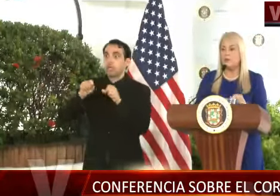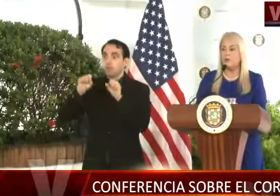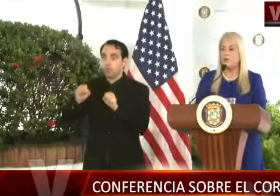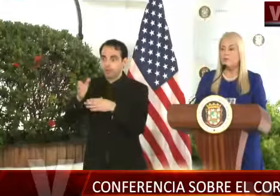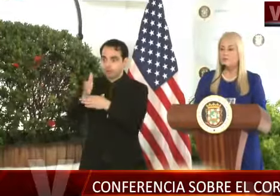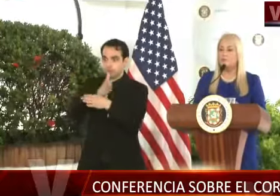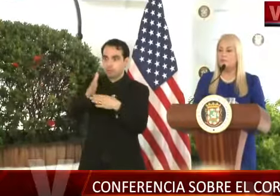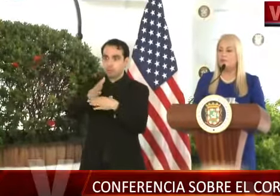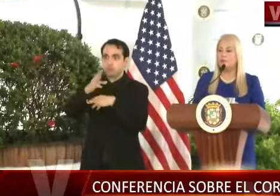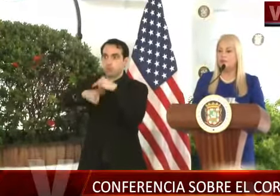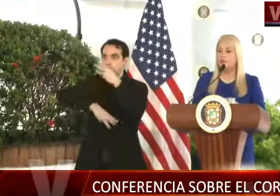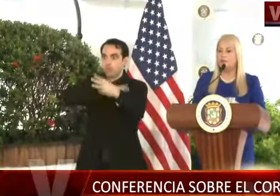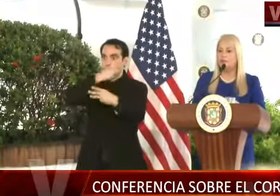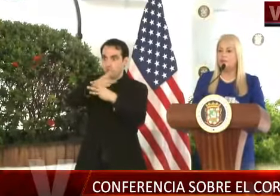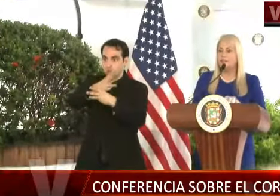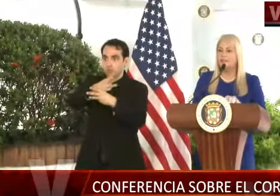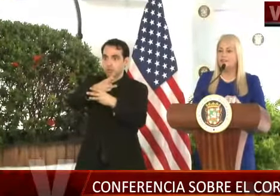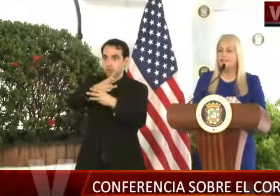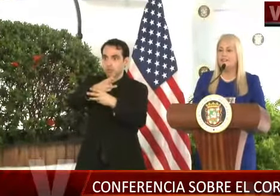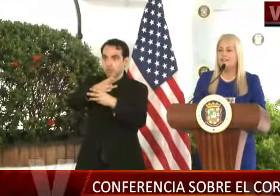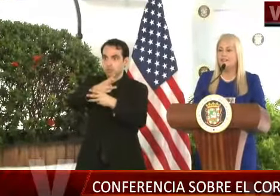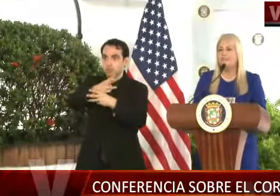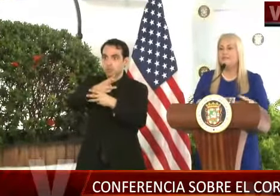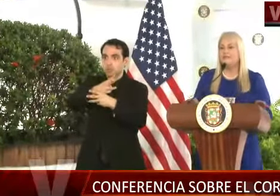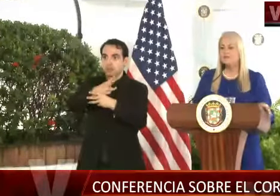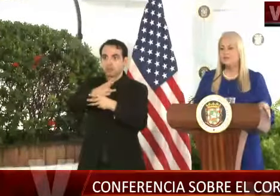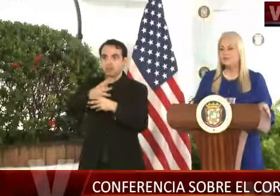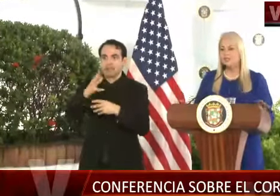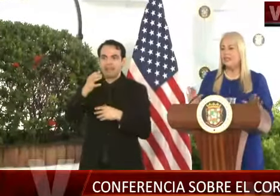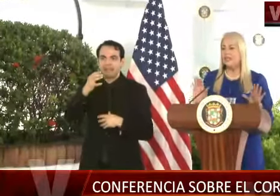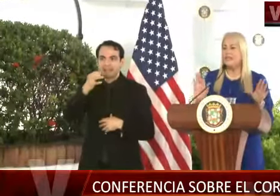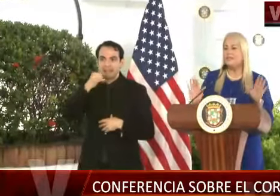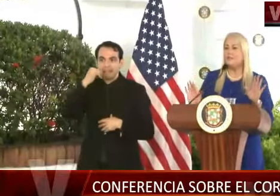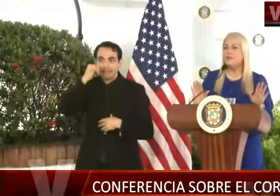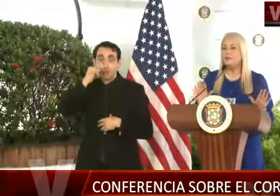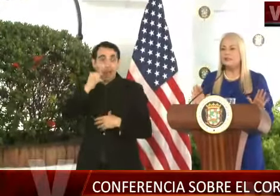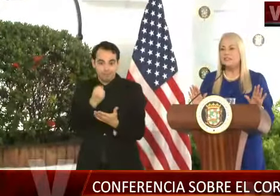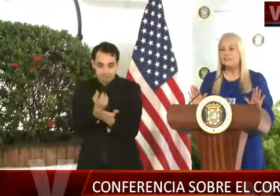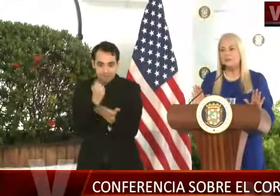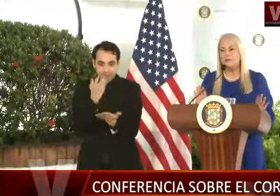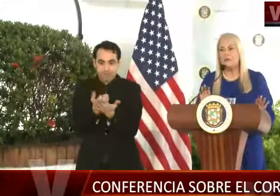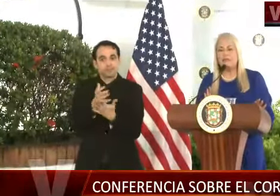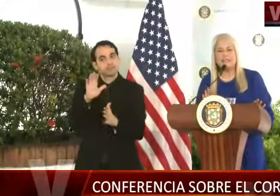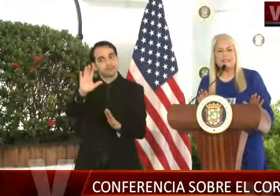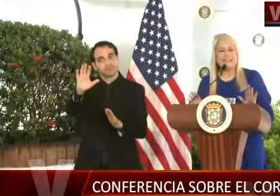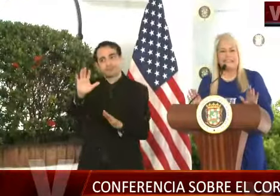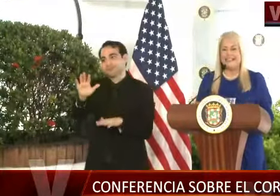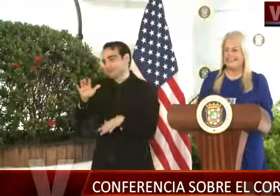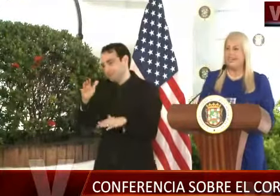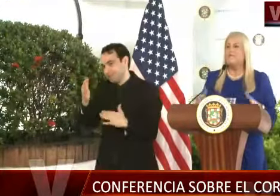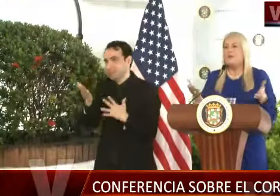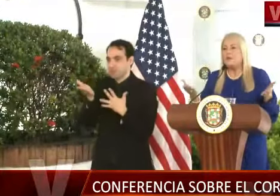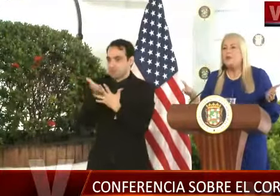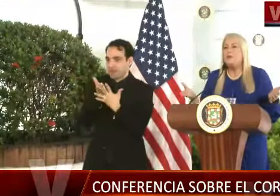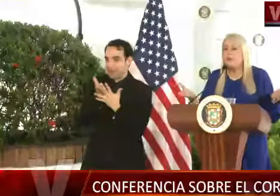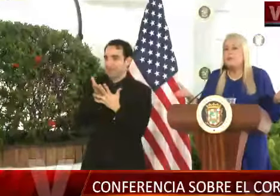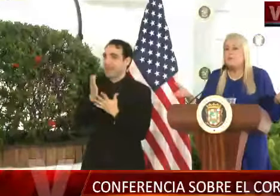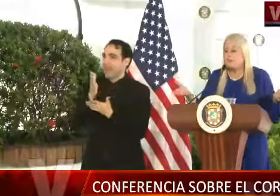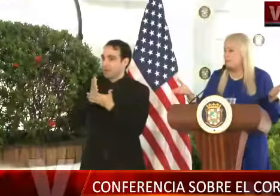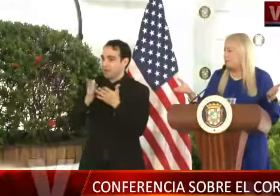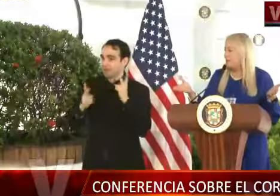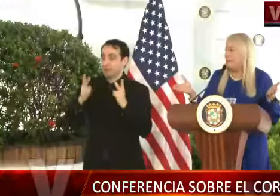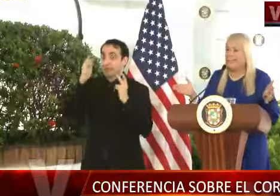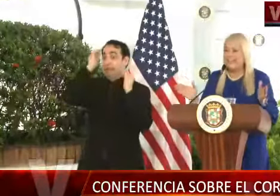entonces al mundo. ¿Y no llegue la de esta noche de la que llega por los... Sí, es que les quisimos dar un brequecito porque había gente que... para no